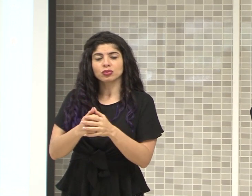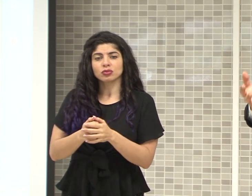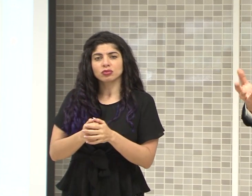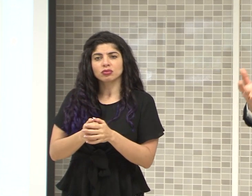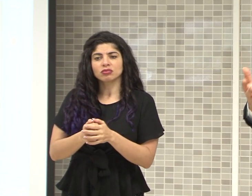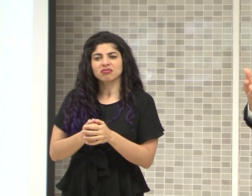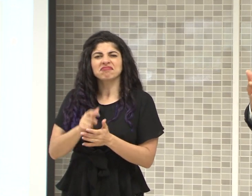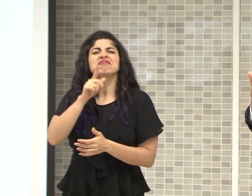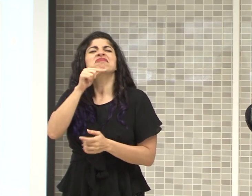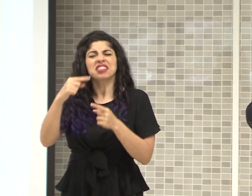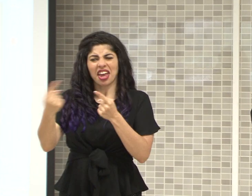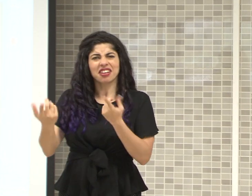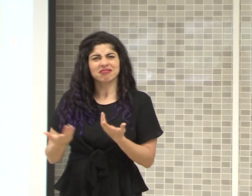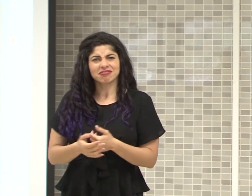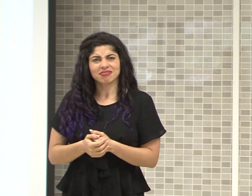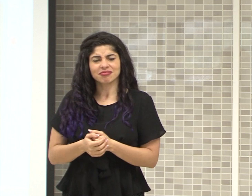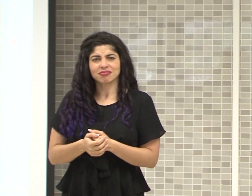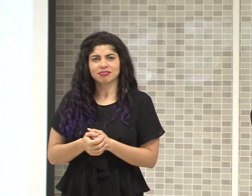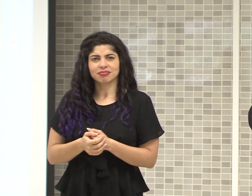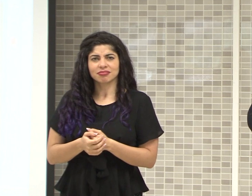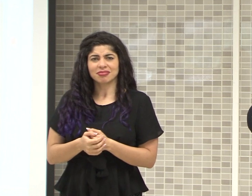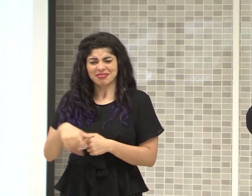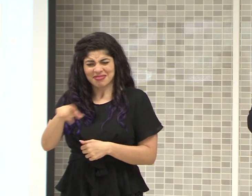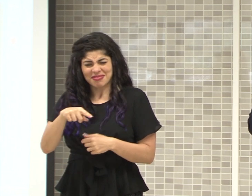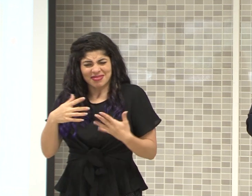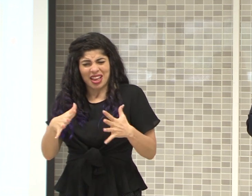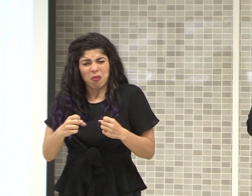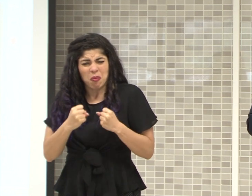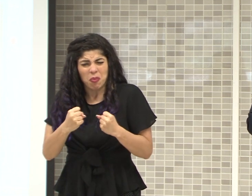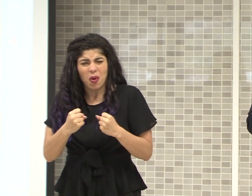¿quién querría oponerse a eso? tan poderoso.